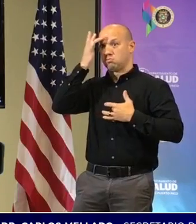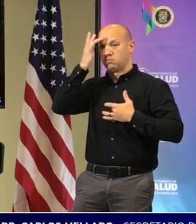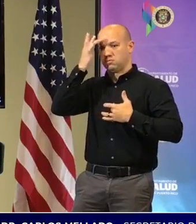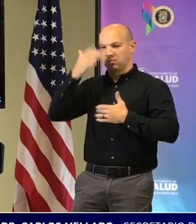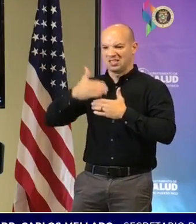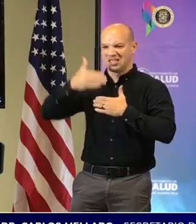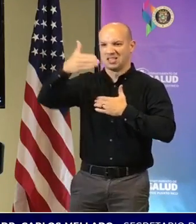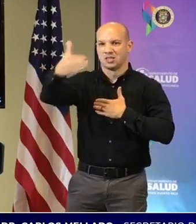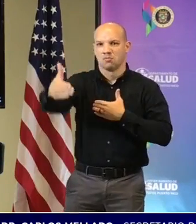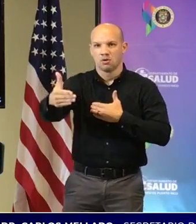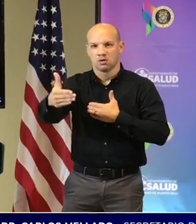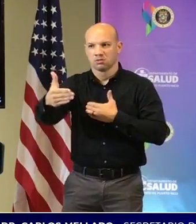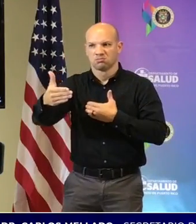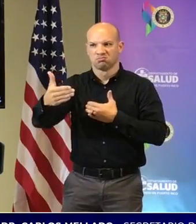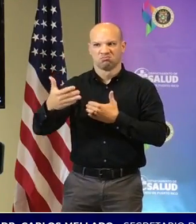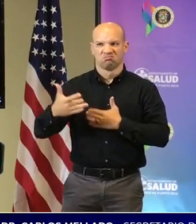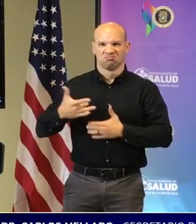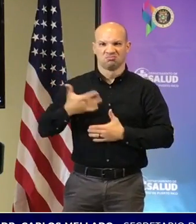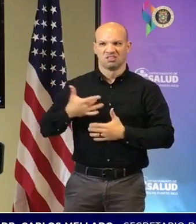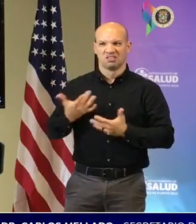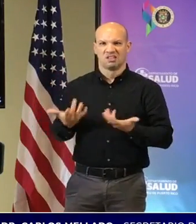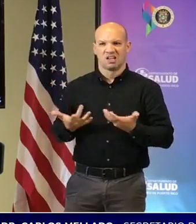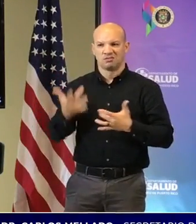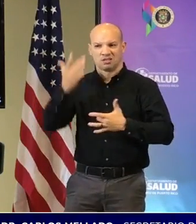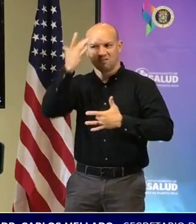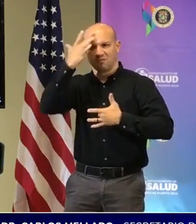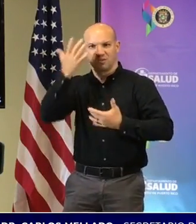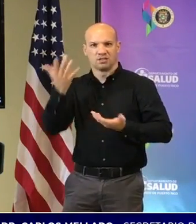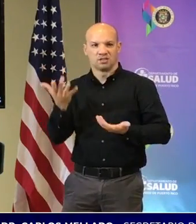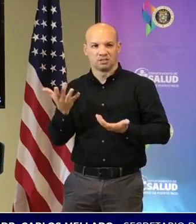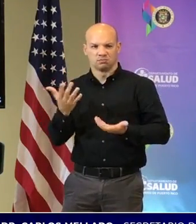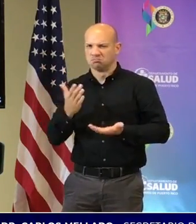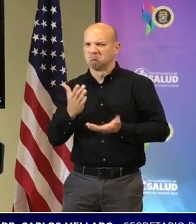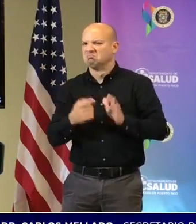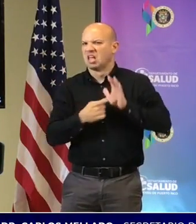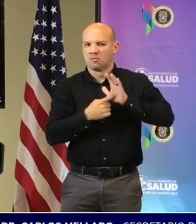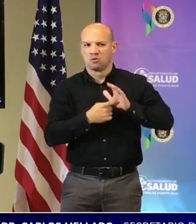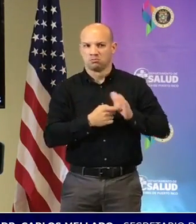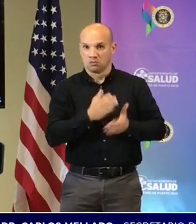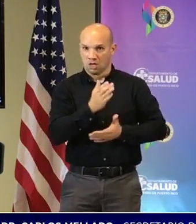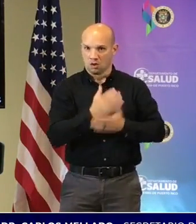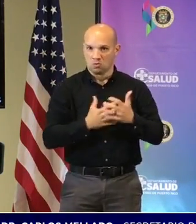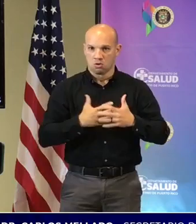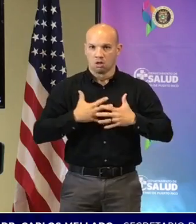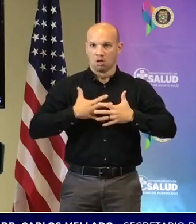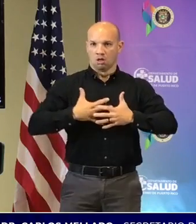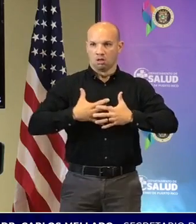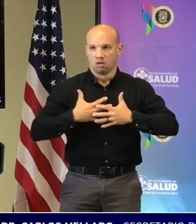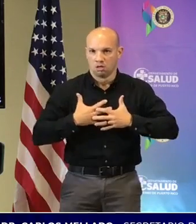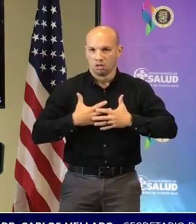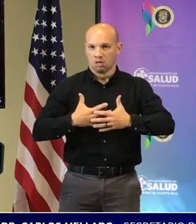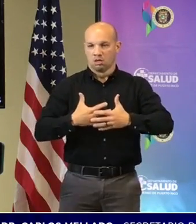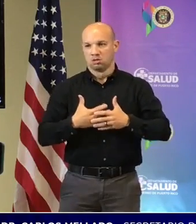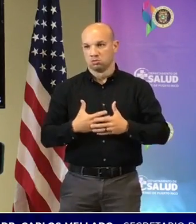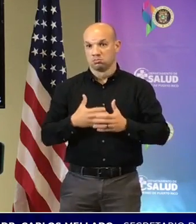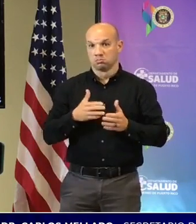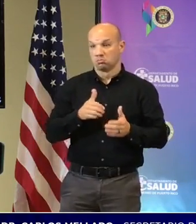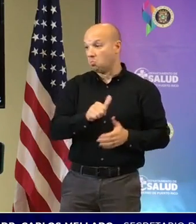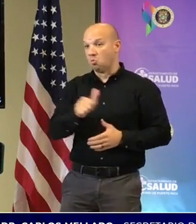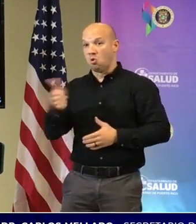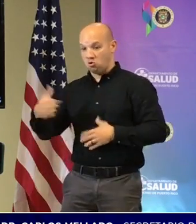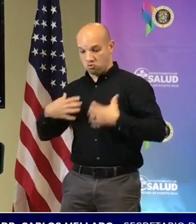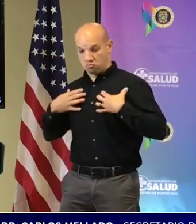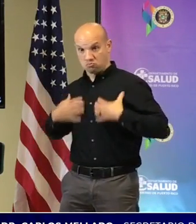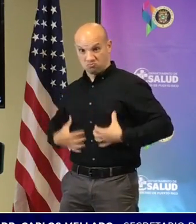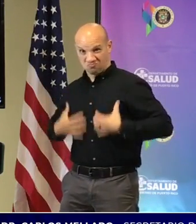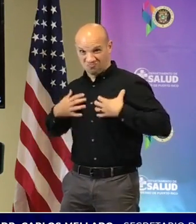-COVID. Pero sí se sabe, ¿verdad? Que ya hay pacientes que presentan fatiga, ya hay pacientes que han presentado enfermedad pulmonar, hay